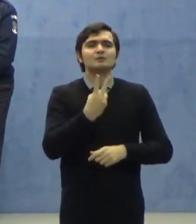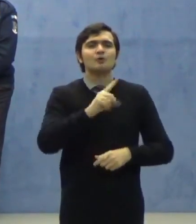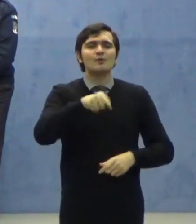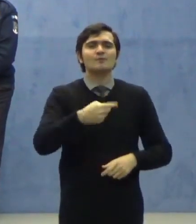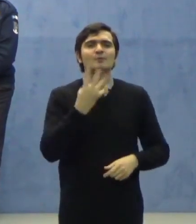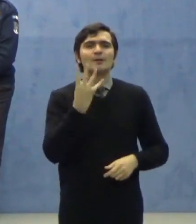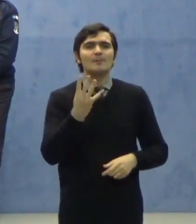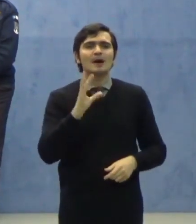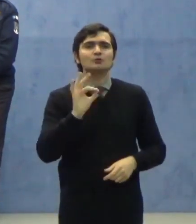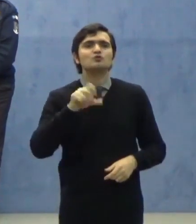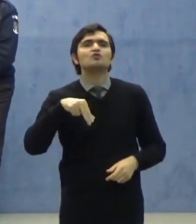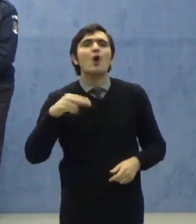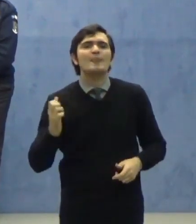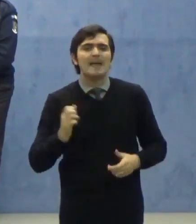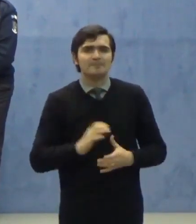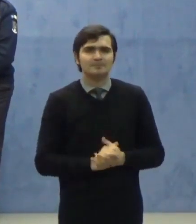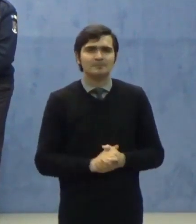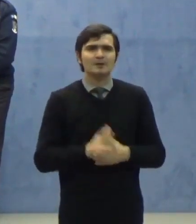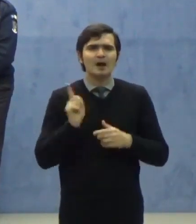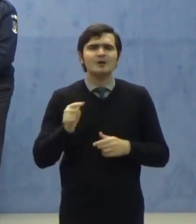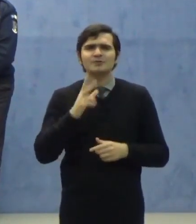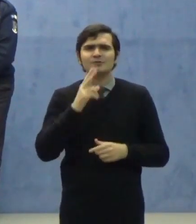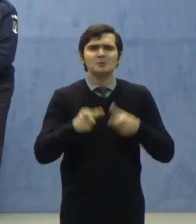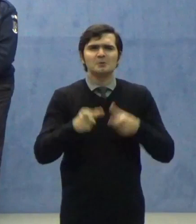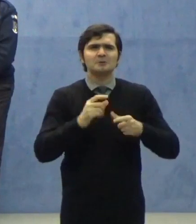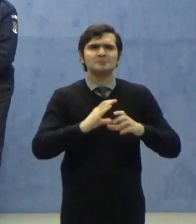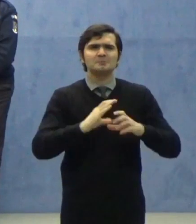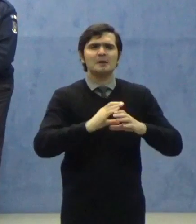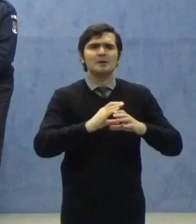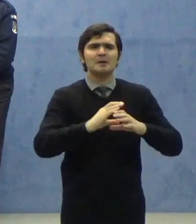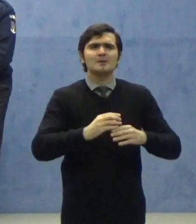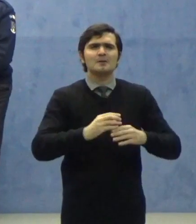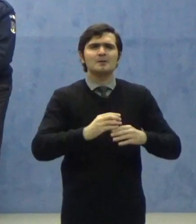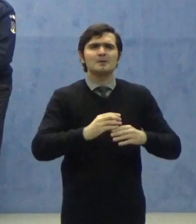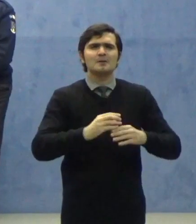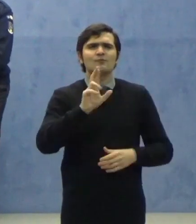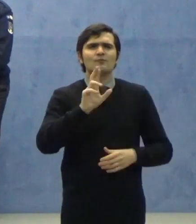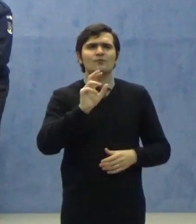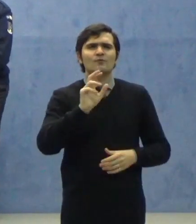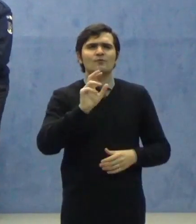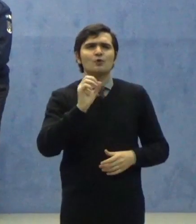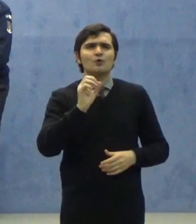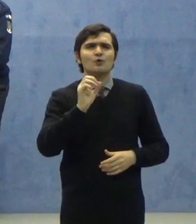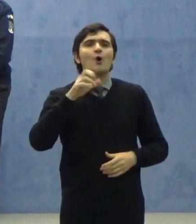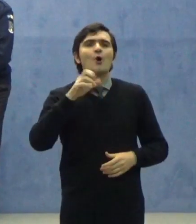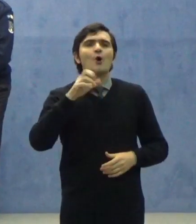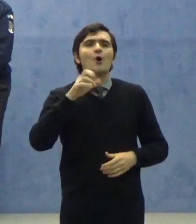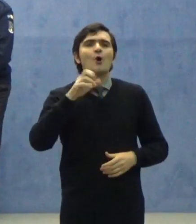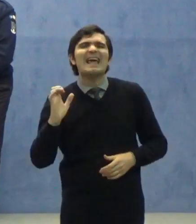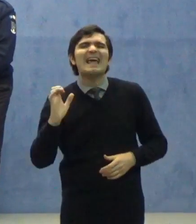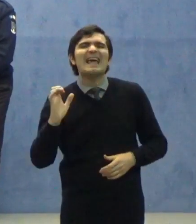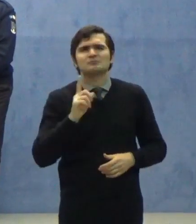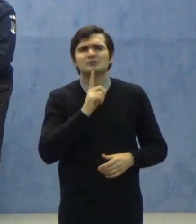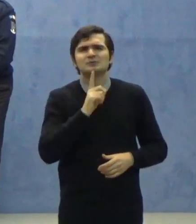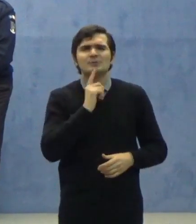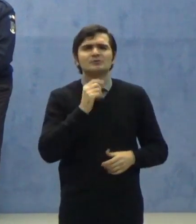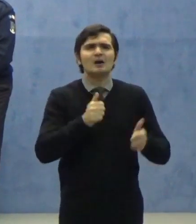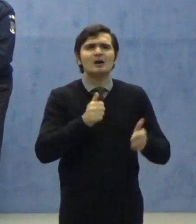Este vorba de autoutilitarile, furgoanele, așa cum se cunosc ele în termeni